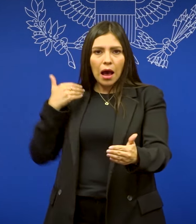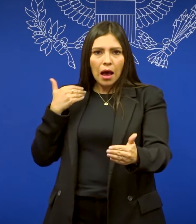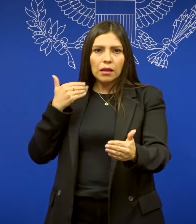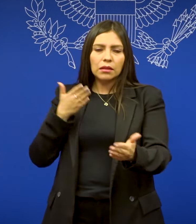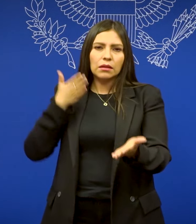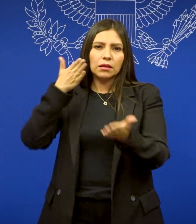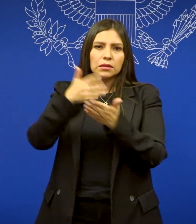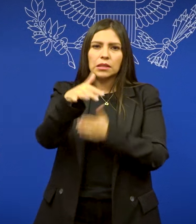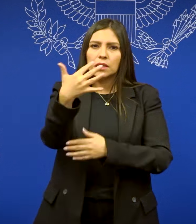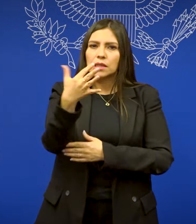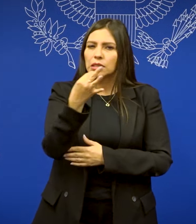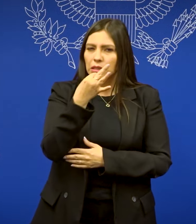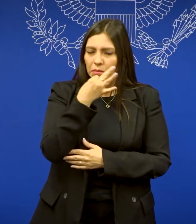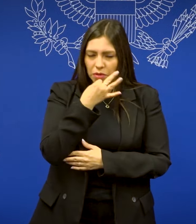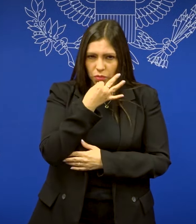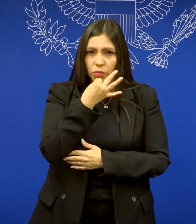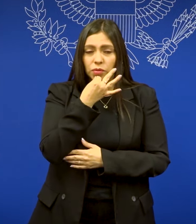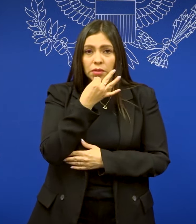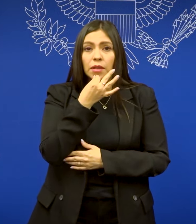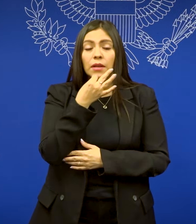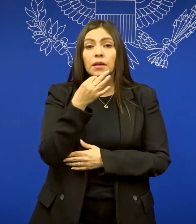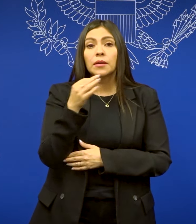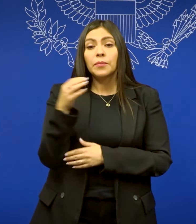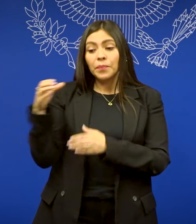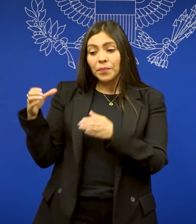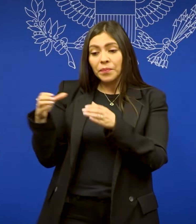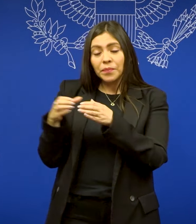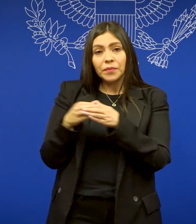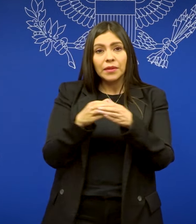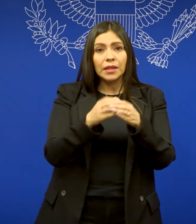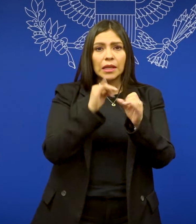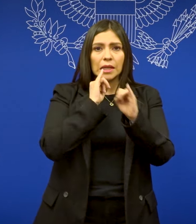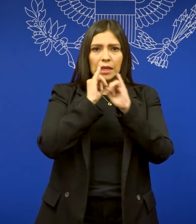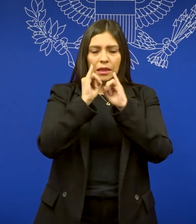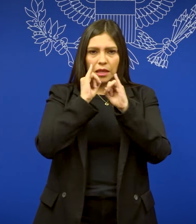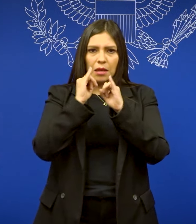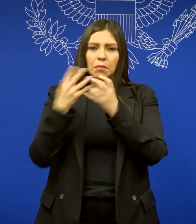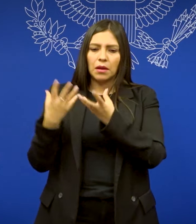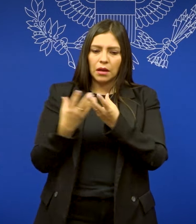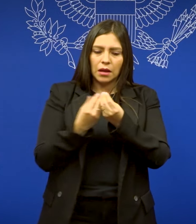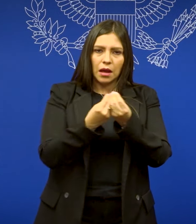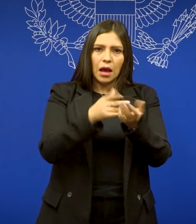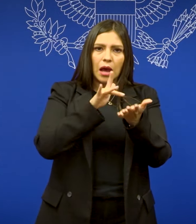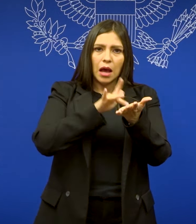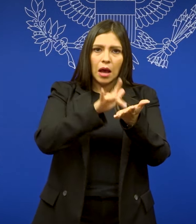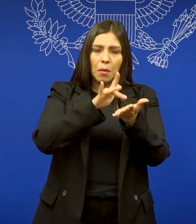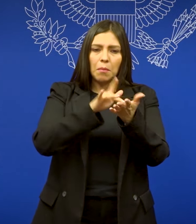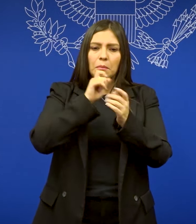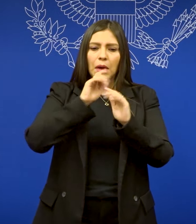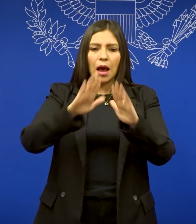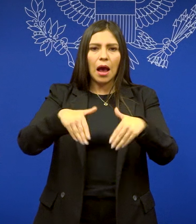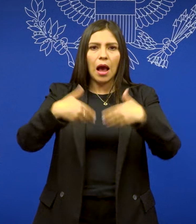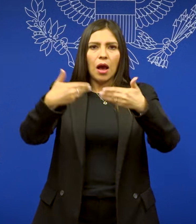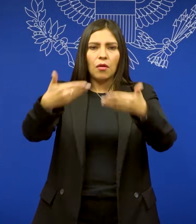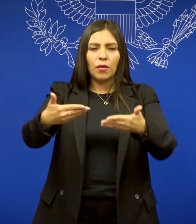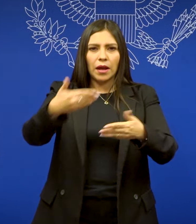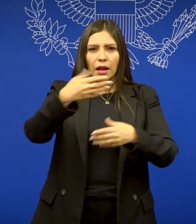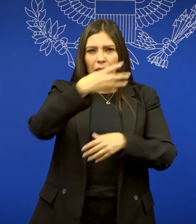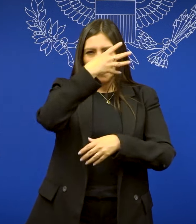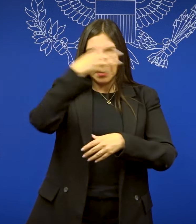intérpretes de LSM profesionales te asistirán desde la entrada de la sección de visas ubicada en la